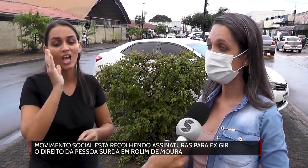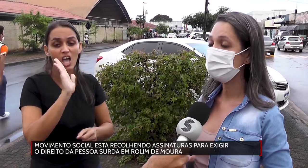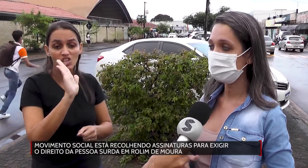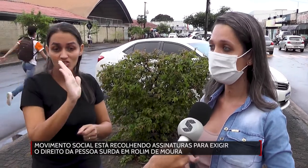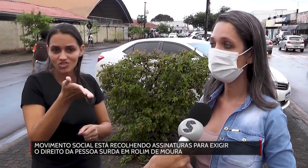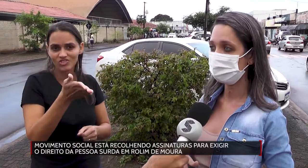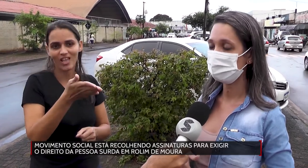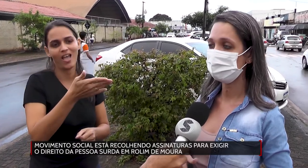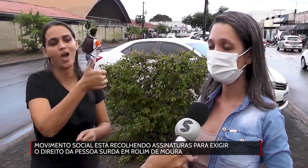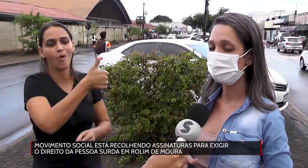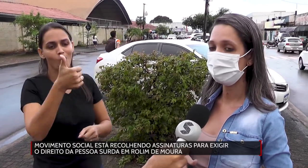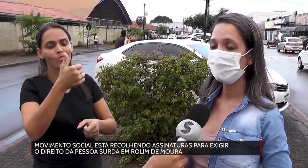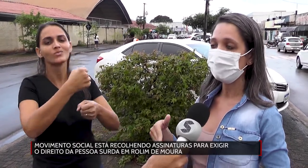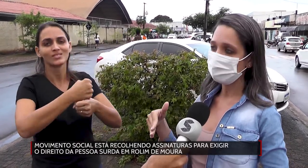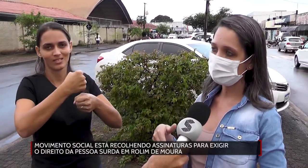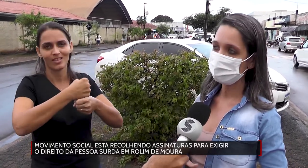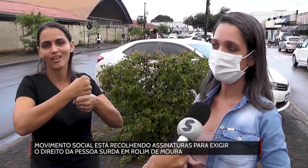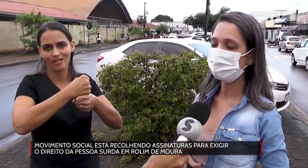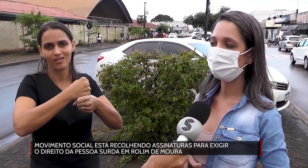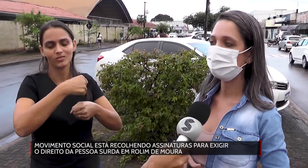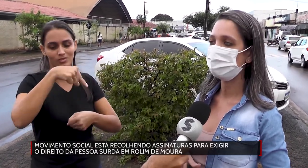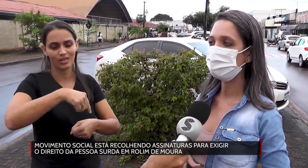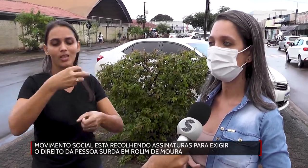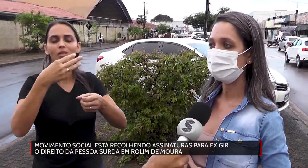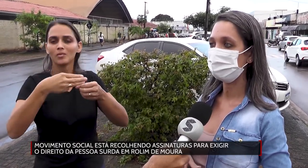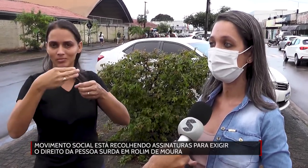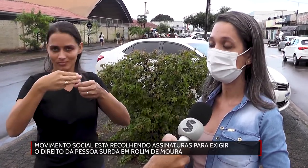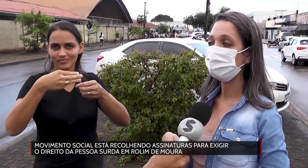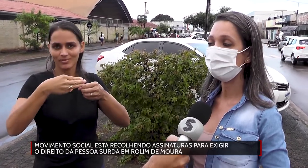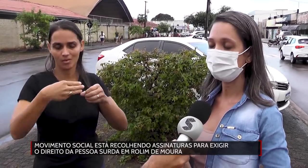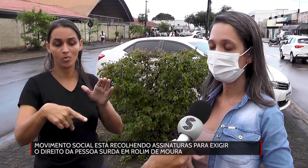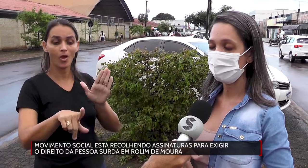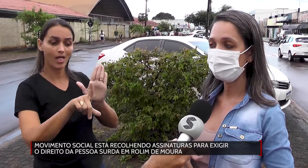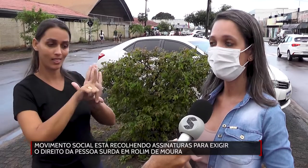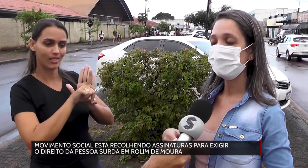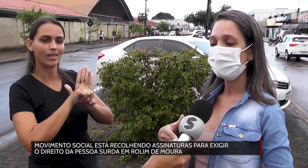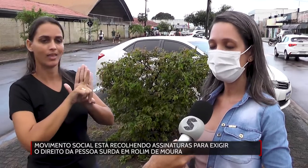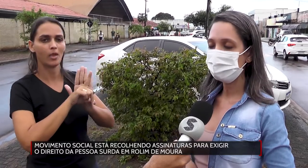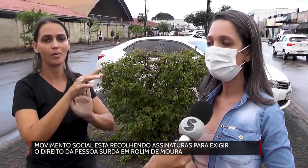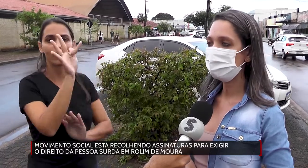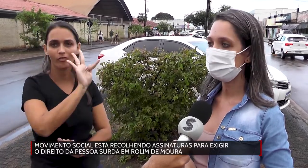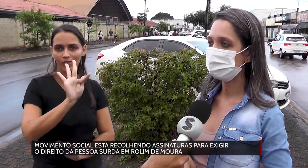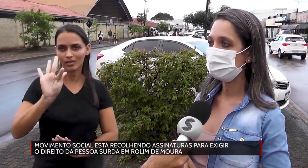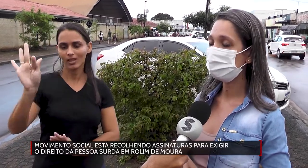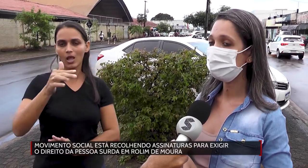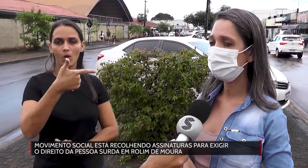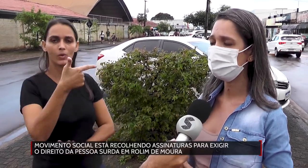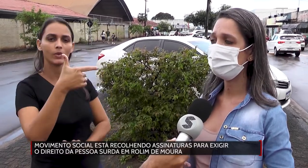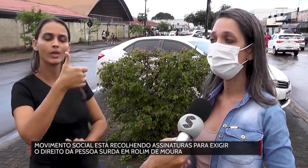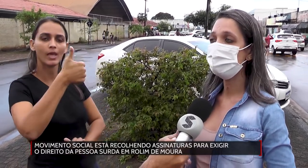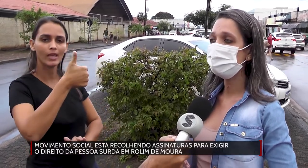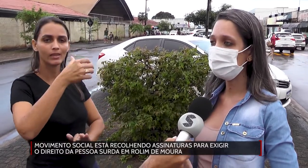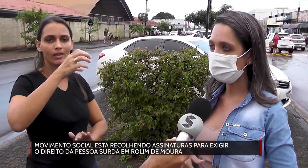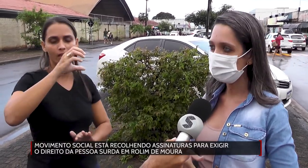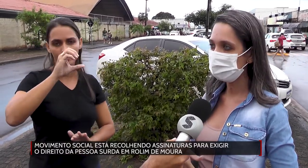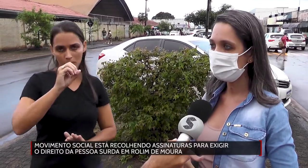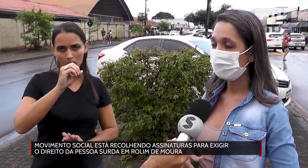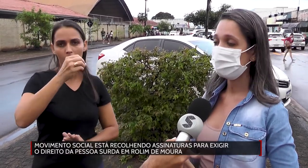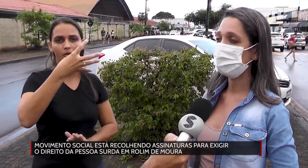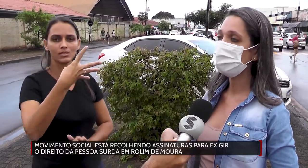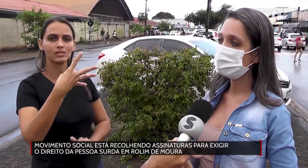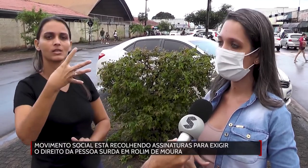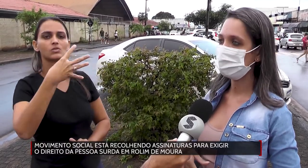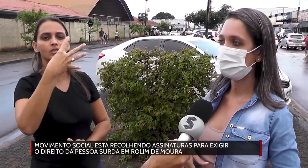né, dessa lei aqui no nosso município, só ressaltando que essa lei é uma lei federal, 10.436 de 2002,